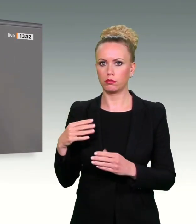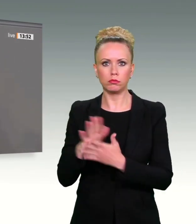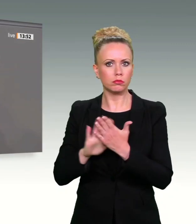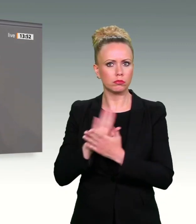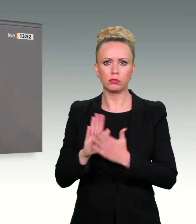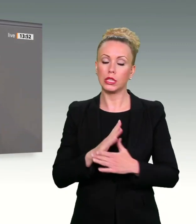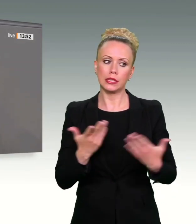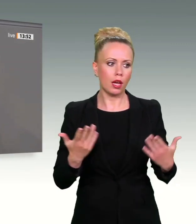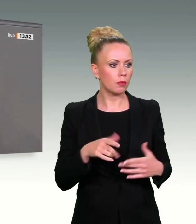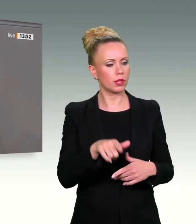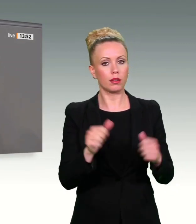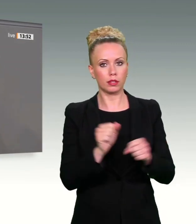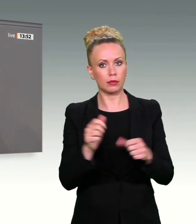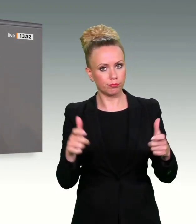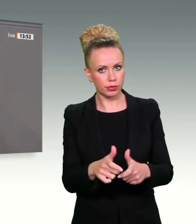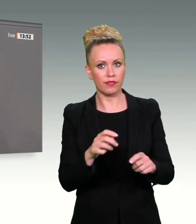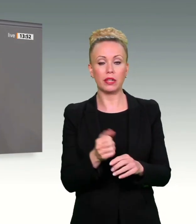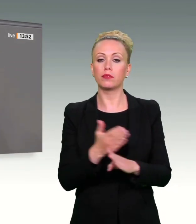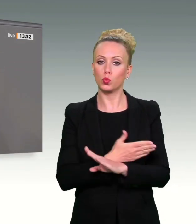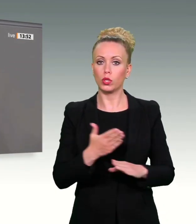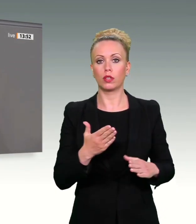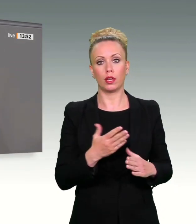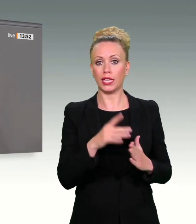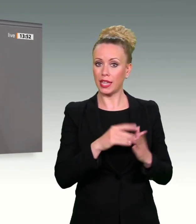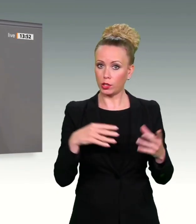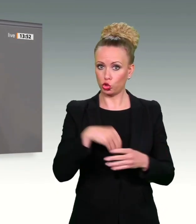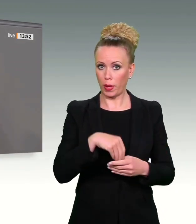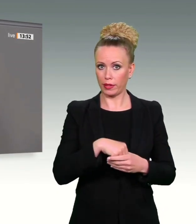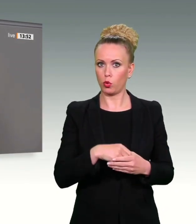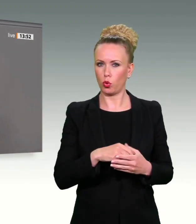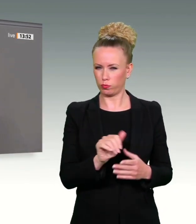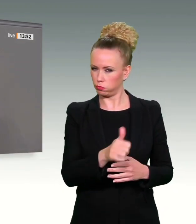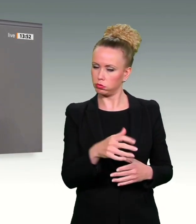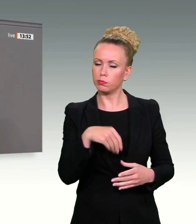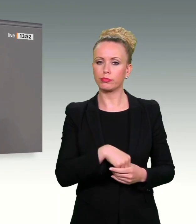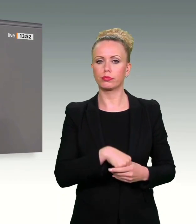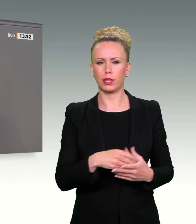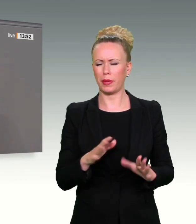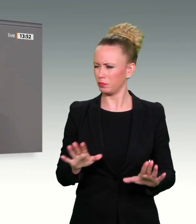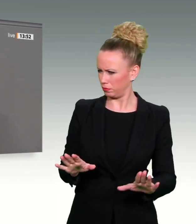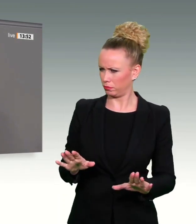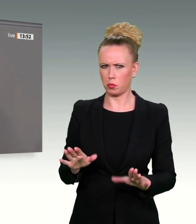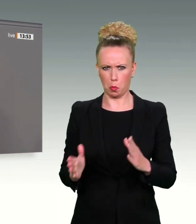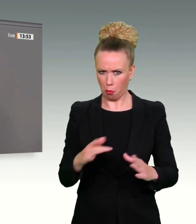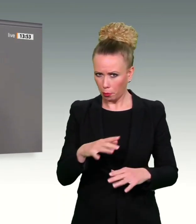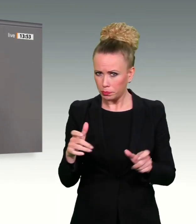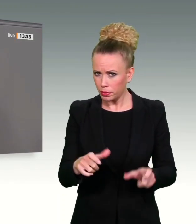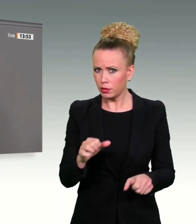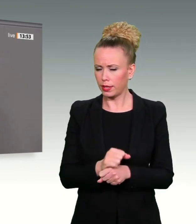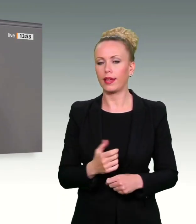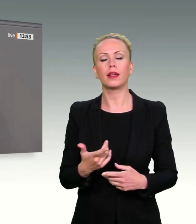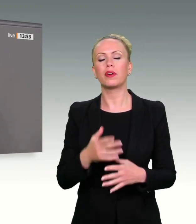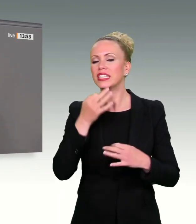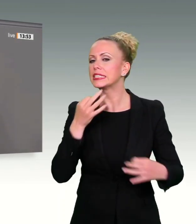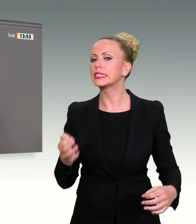hätte man die Vorratsdatenspeicherung gehabt. Wenn man sich das aber mal genauer anschaut, war doch Folgendes der Fall. Wir